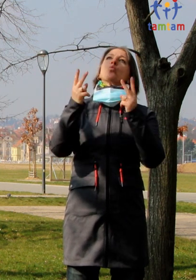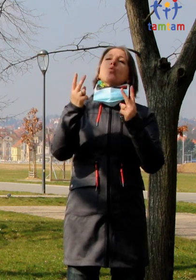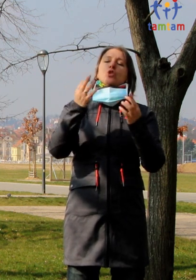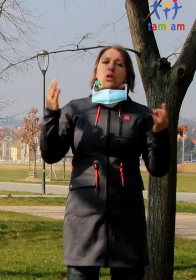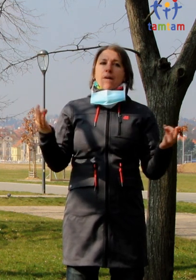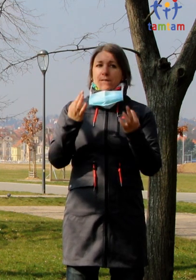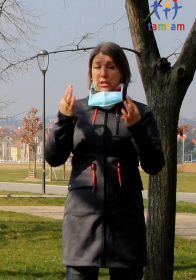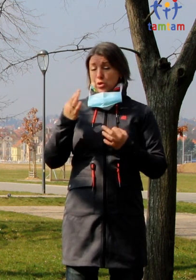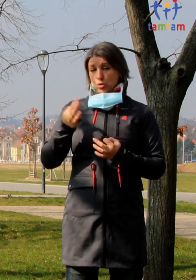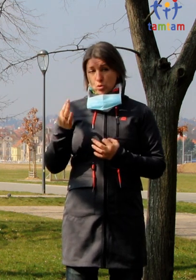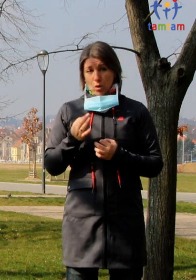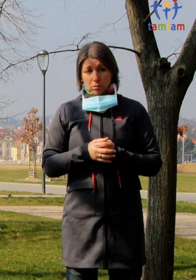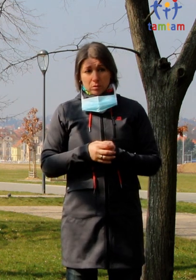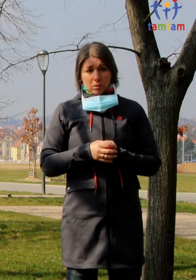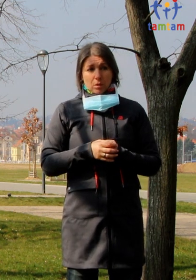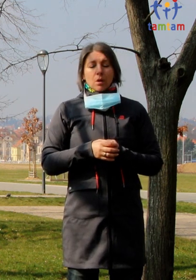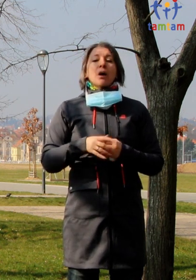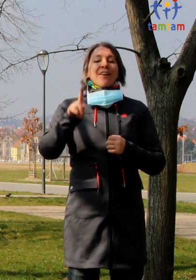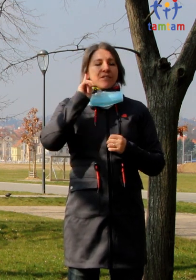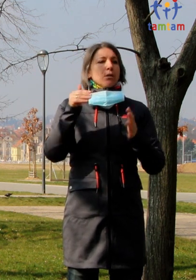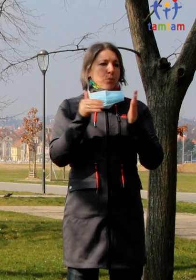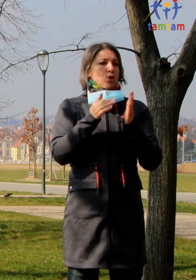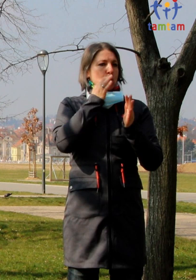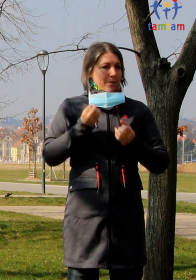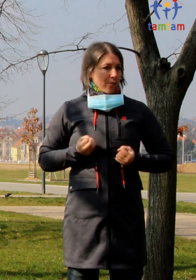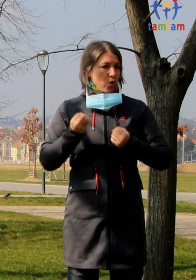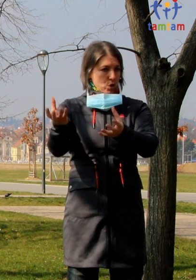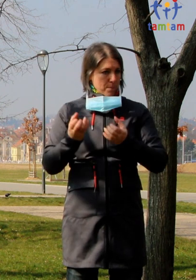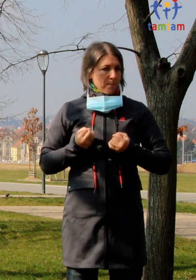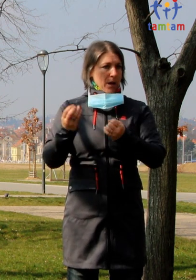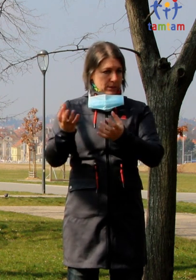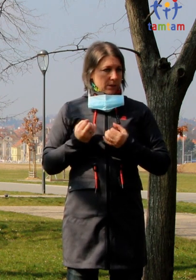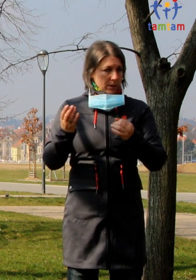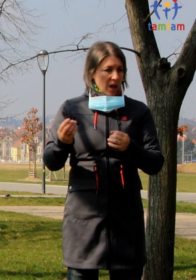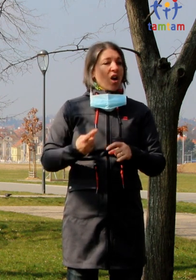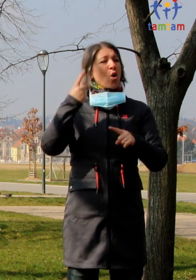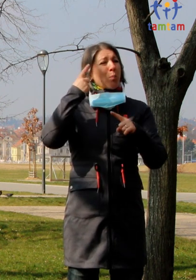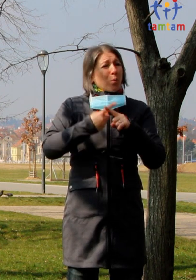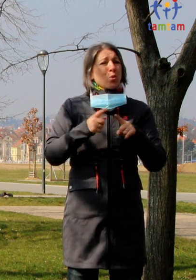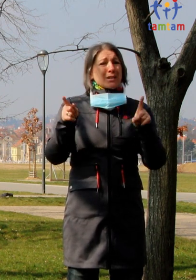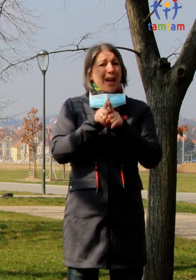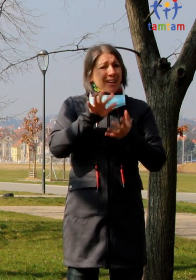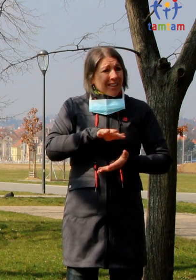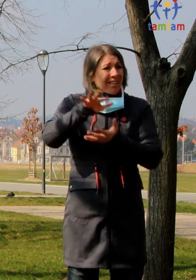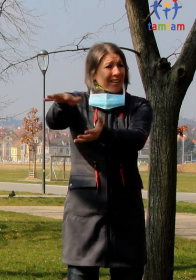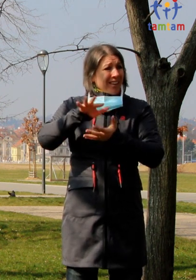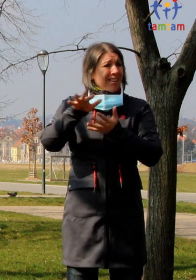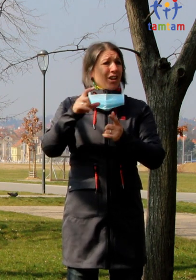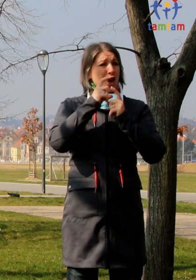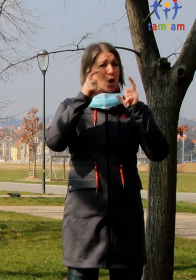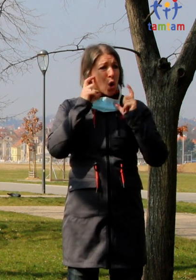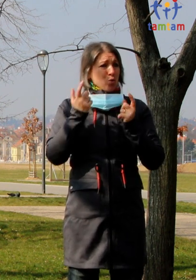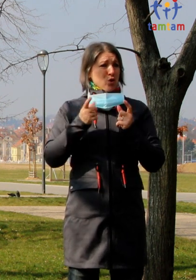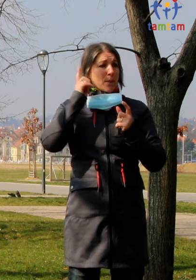kromě těch přísunů informací jsou právě ty roušky, protože vaše komunikace